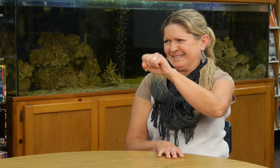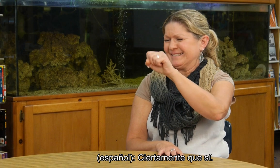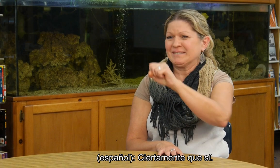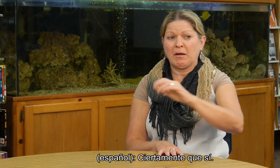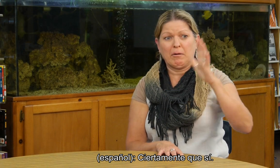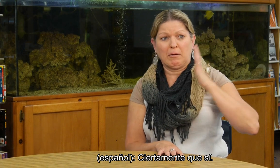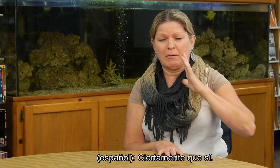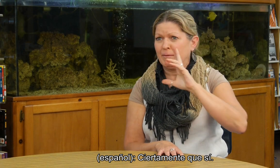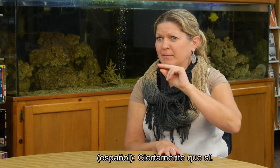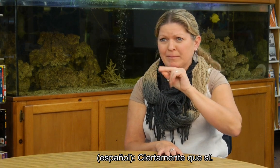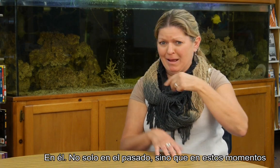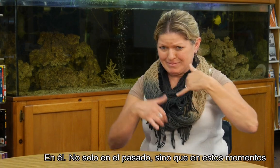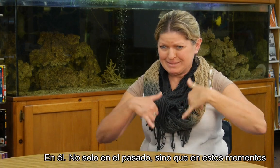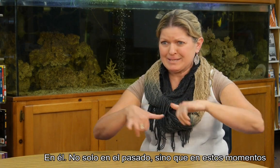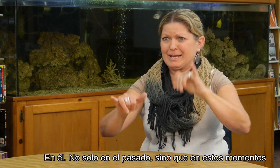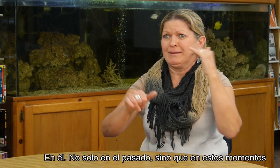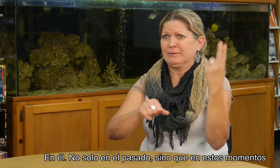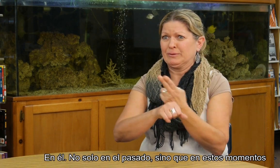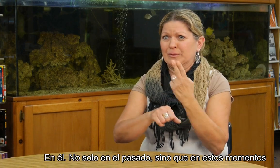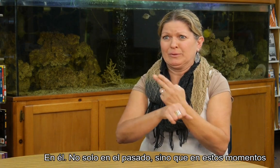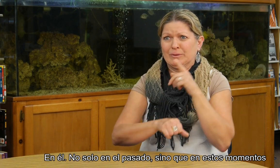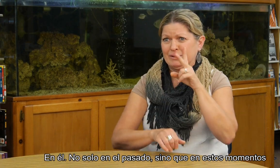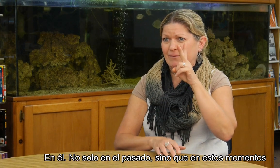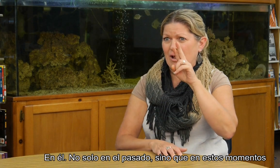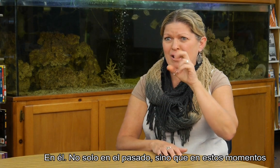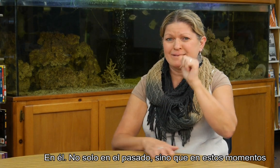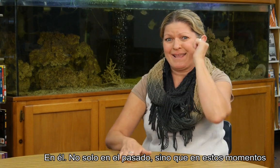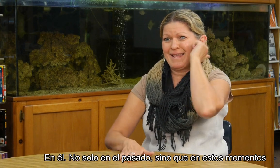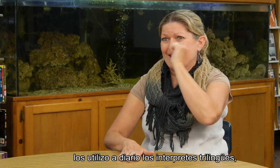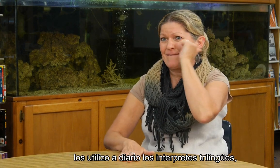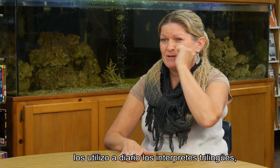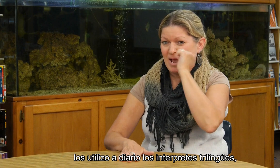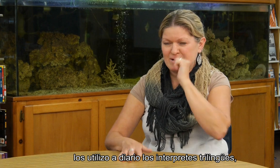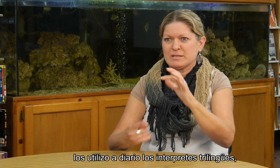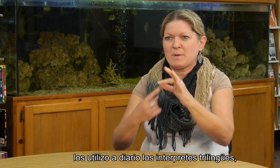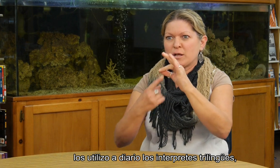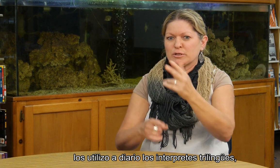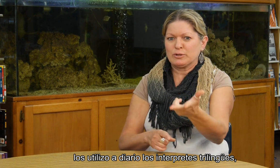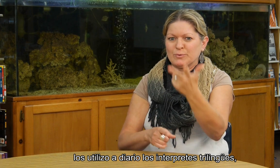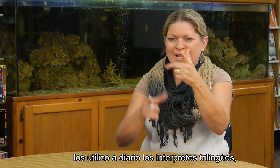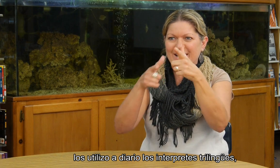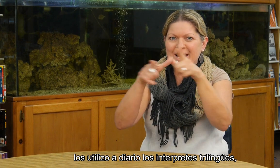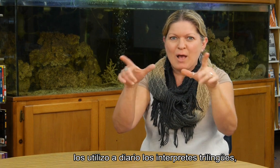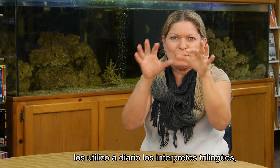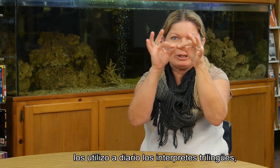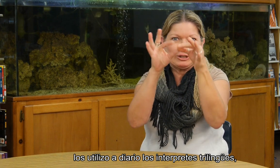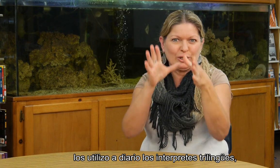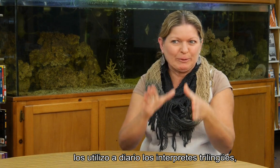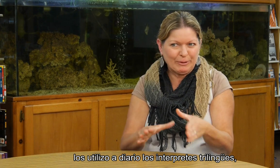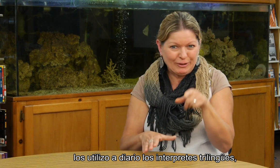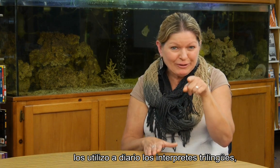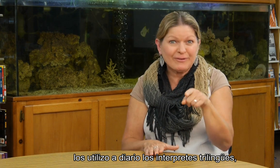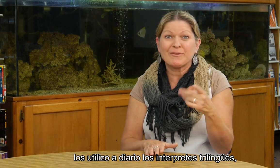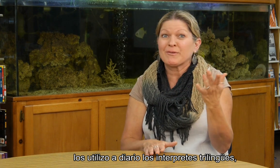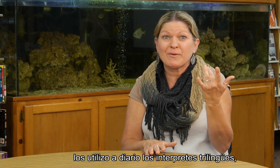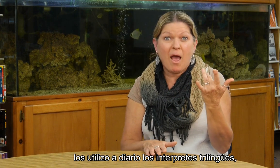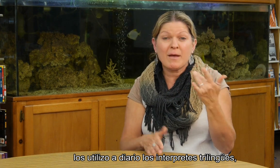Ciertamente que sí. No solo en el pasado, sino en esos momentos, los utilizo a diario, los intérpretes